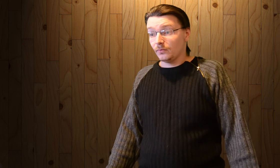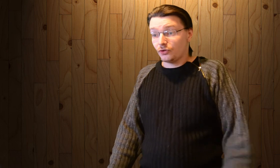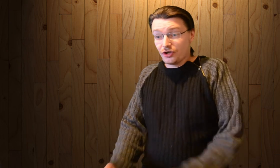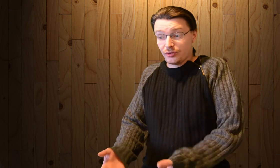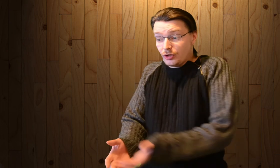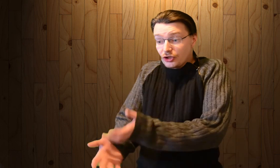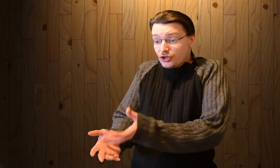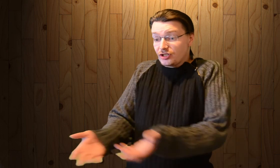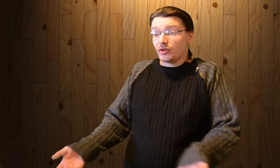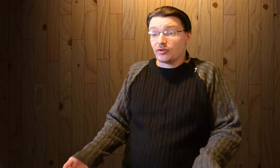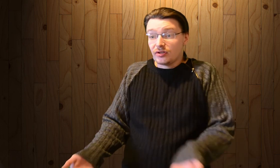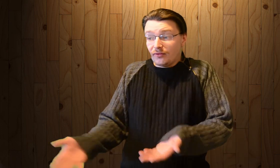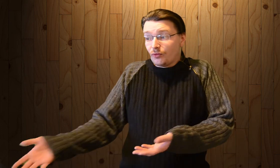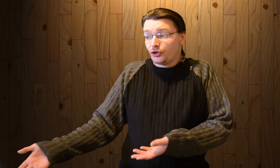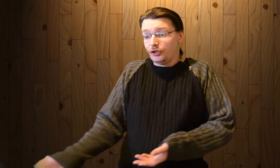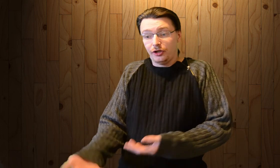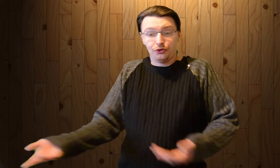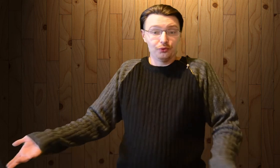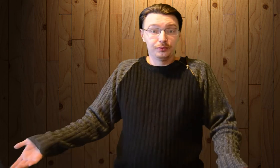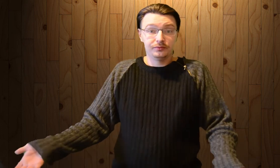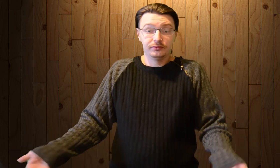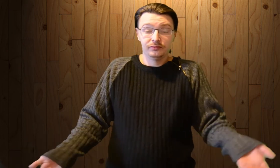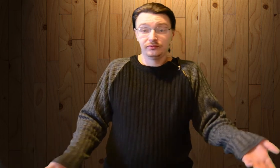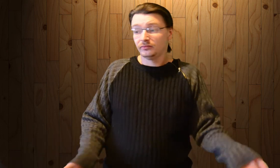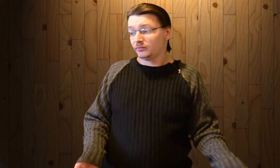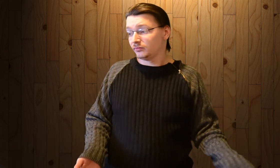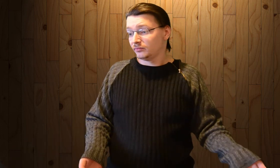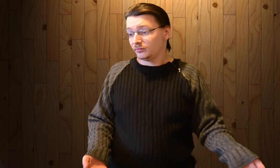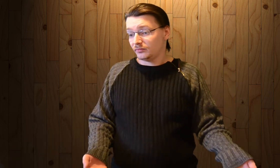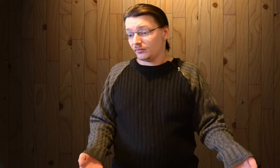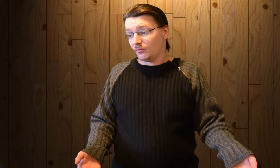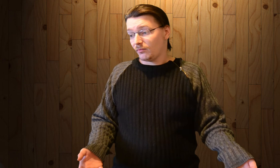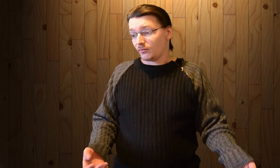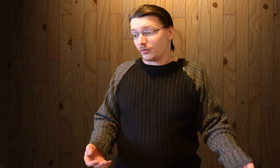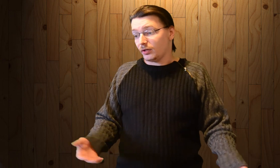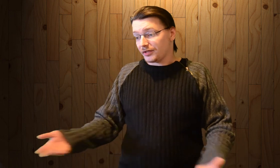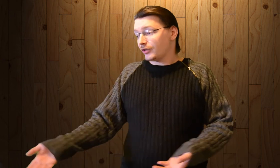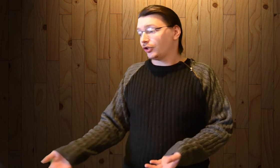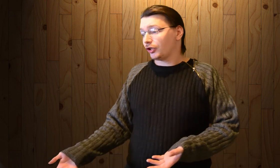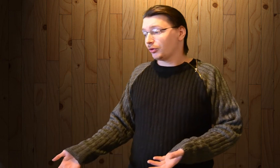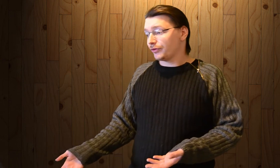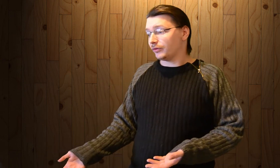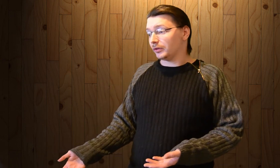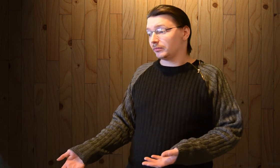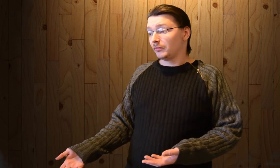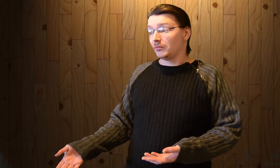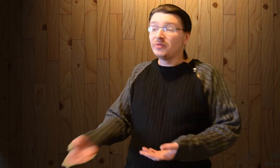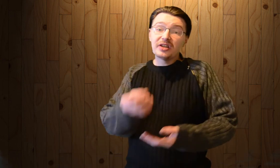Честно, я даже не знаю, за Вовчика не хочу голосовать за Жириновского. Нет,